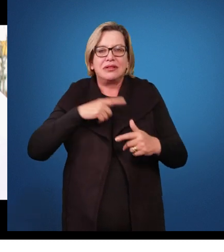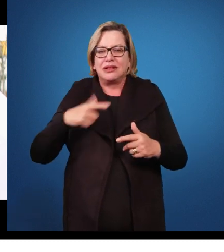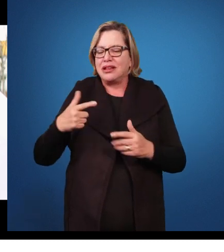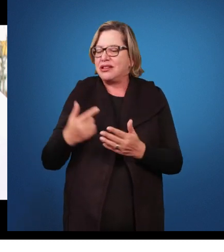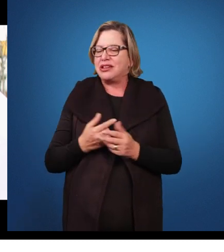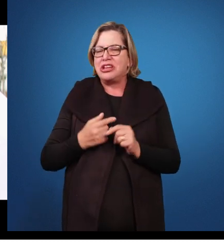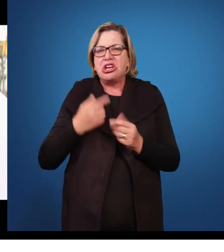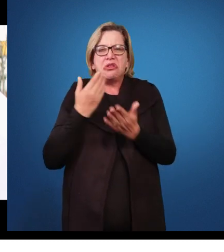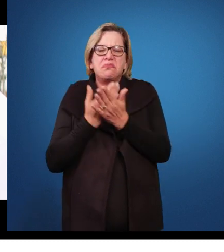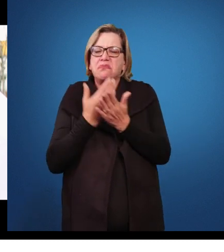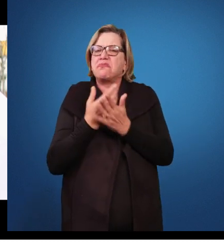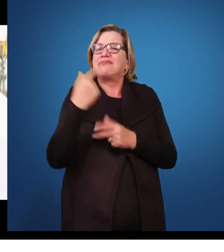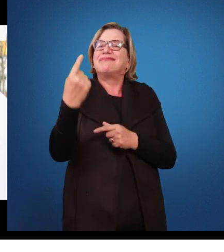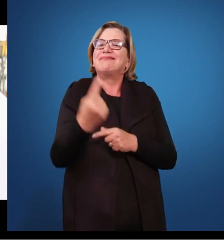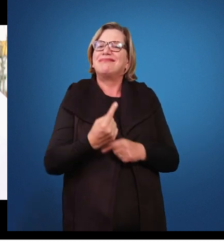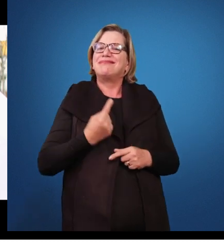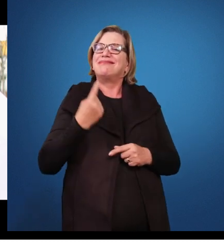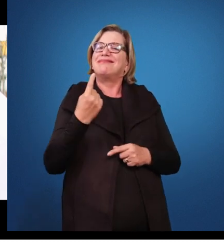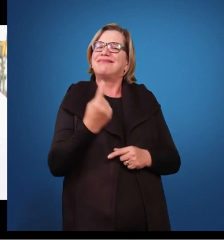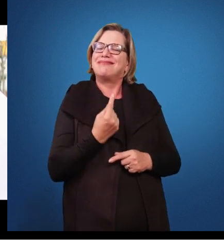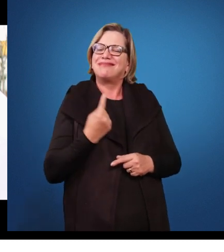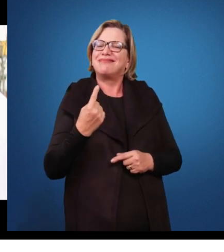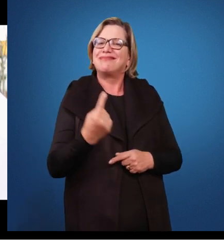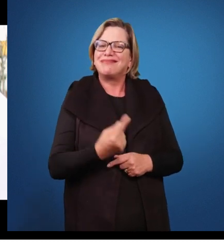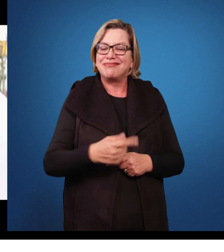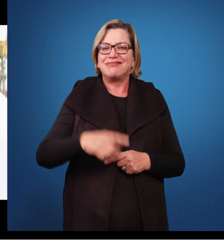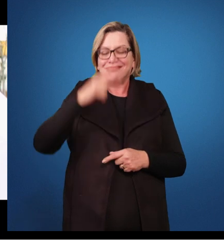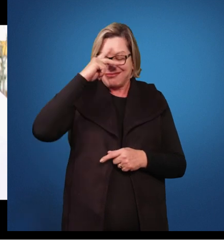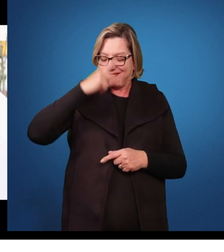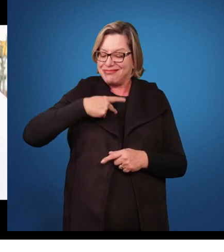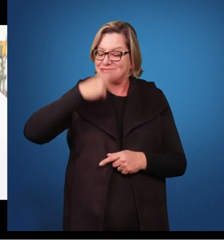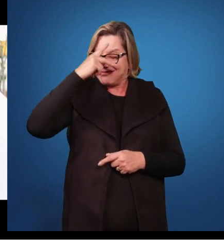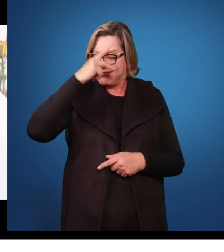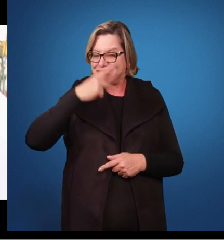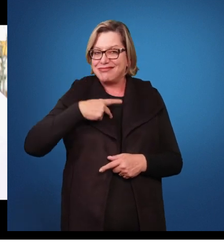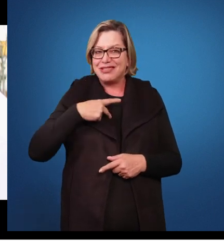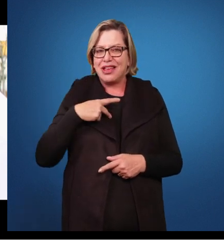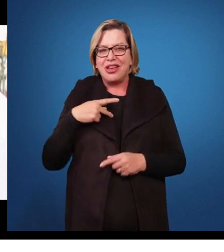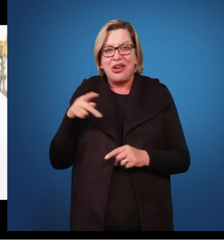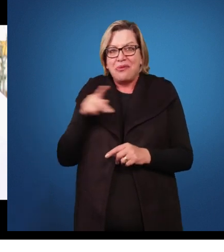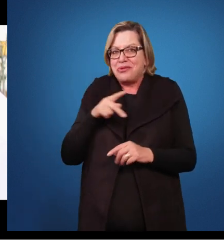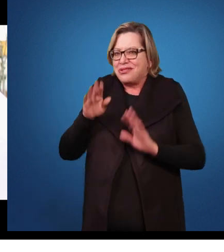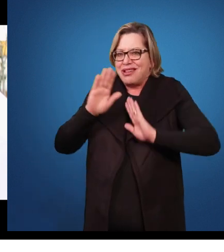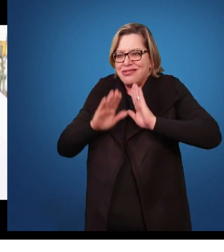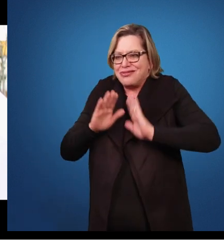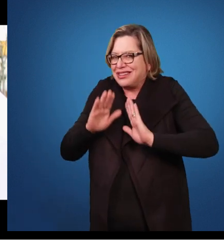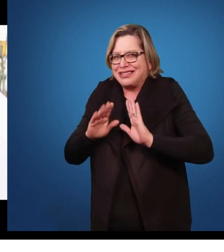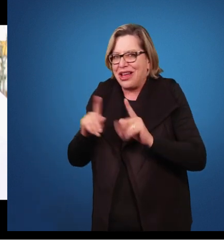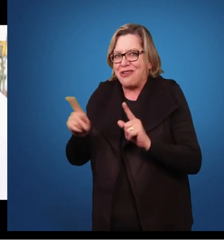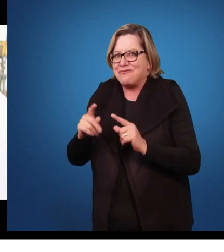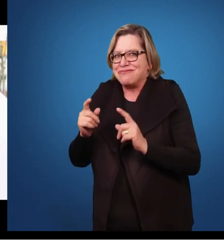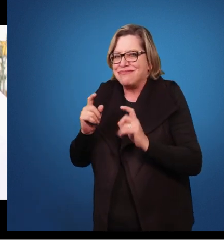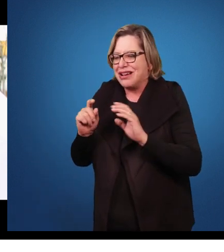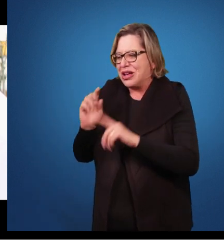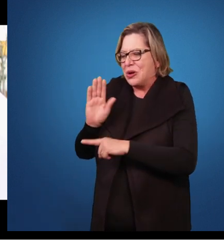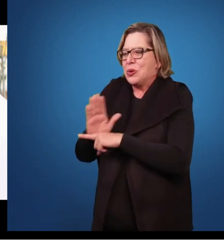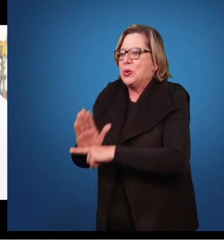sozinhas, são quadros que autodidatas, o professor acaba não se dedicando muito a ter um cuidado com eles, né?